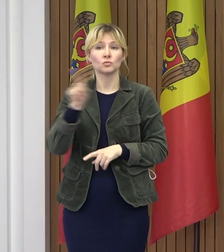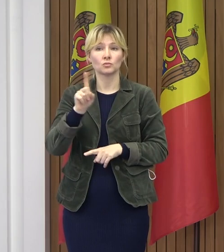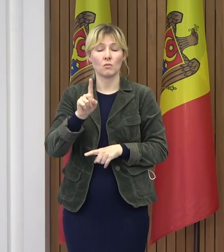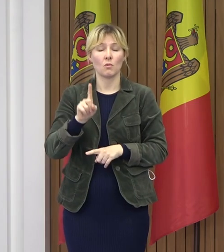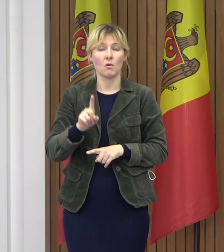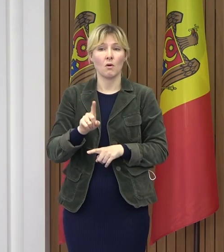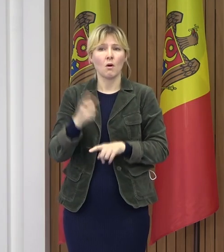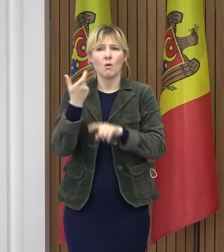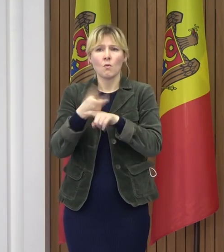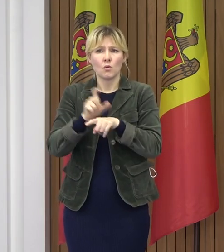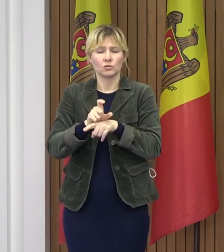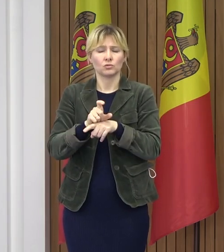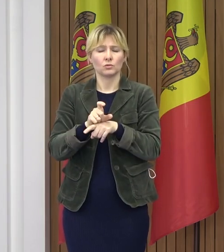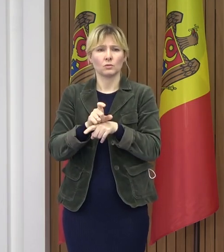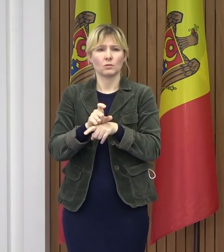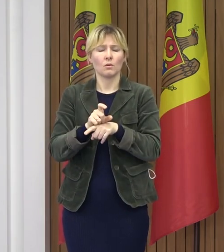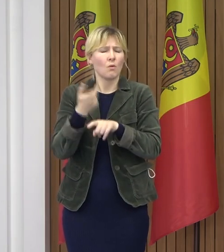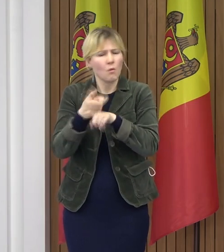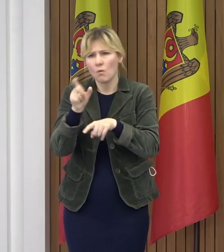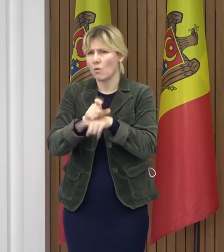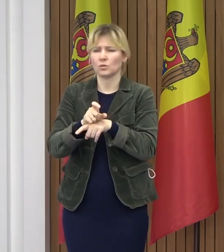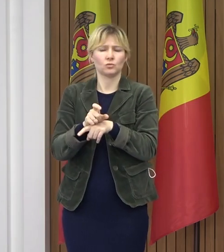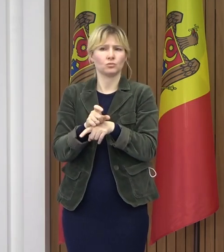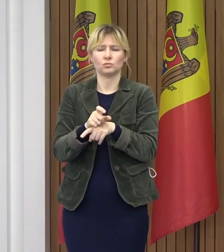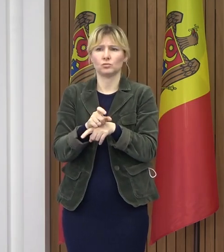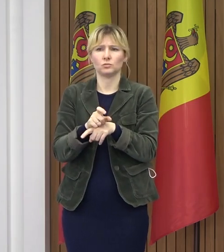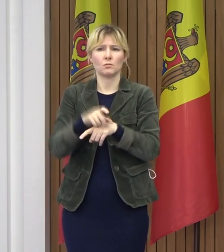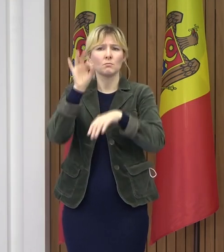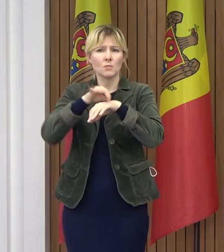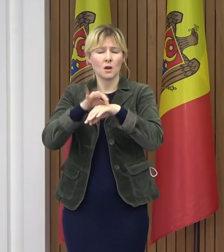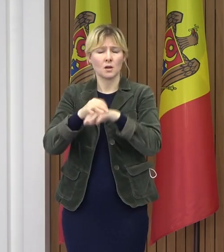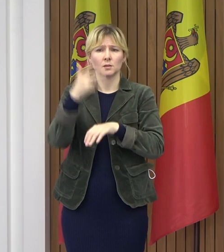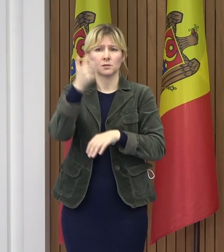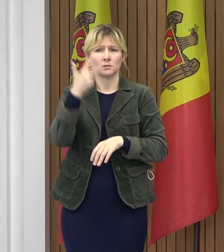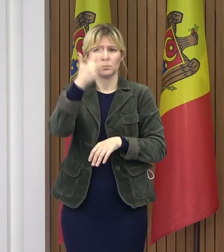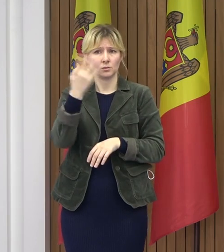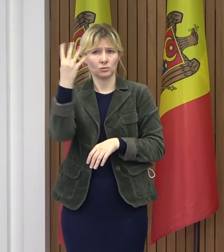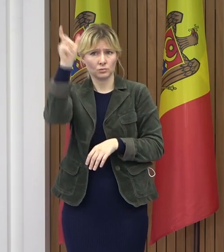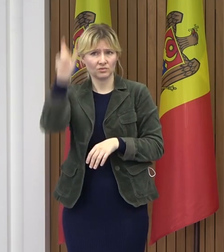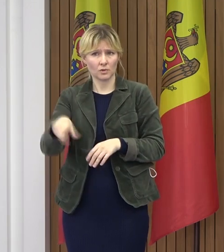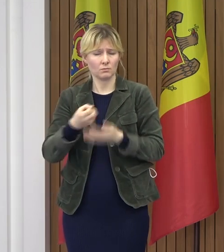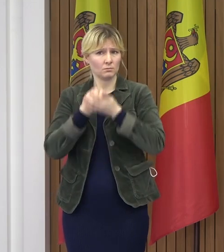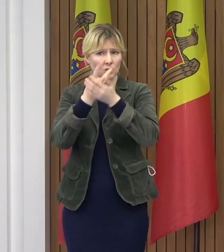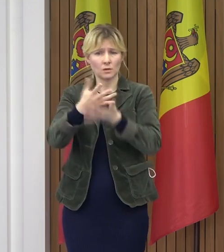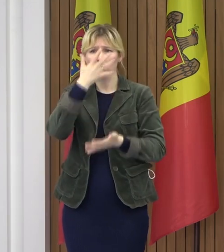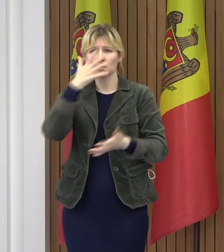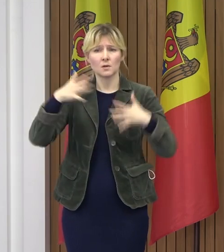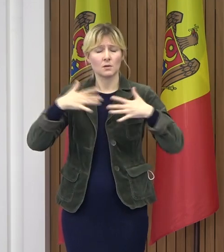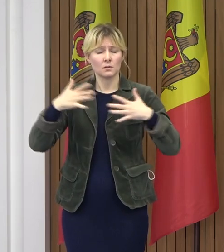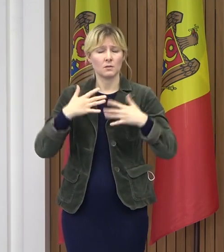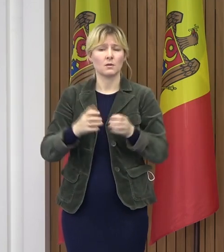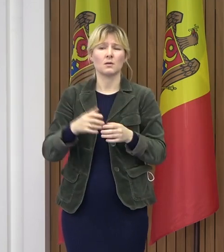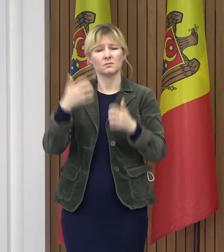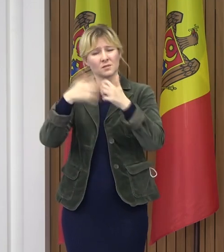gravă, extrem de gravă, sunt 331 de pacienți, în stare gravă peste 1700,